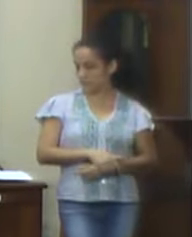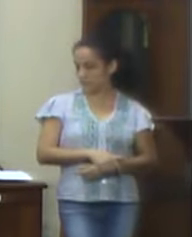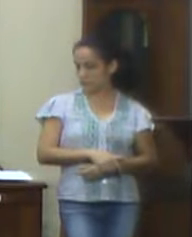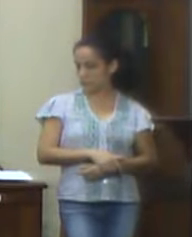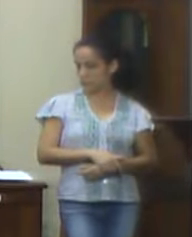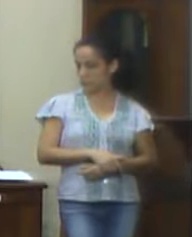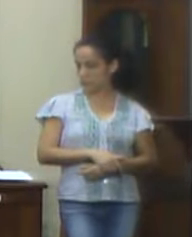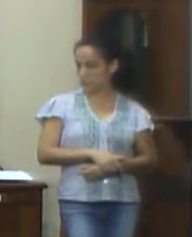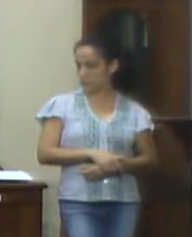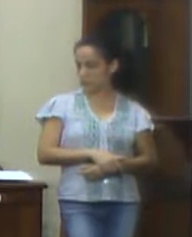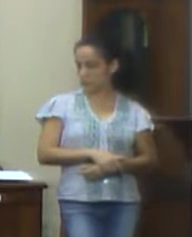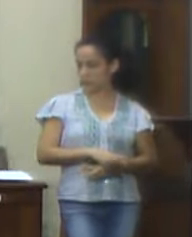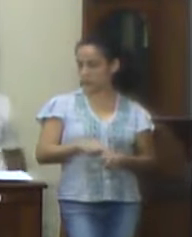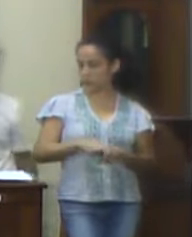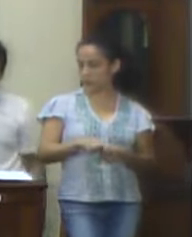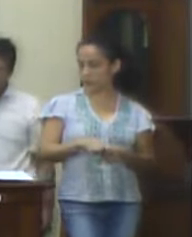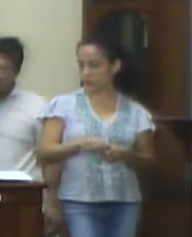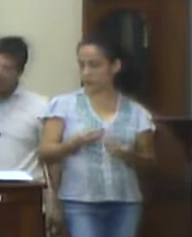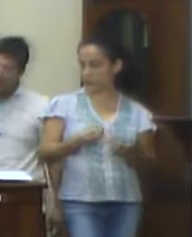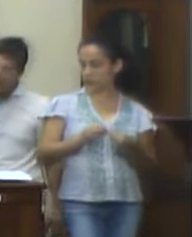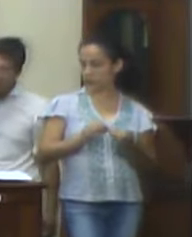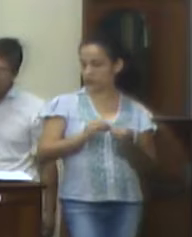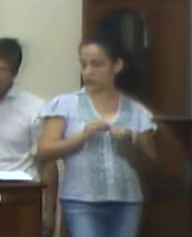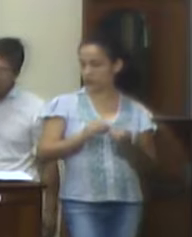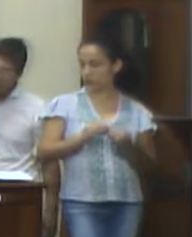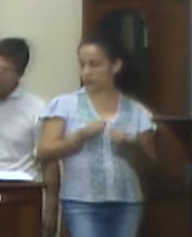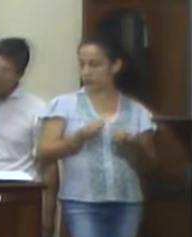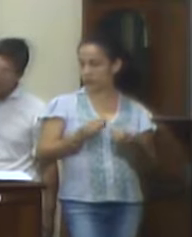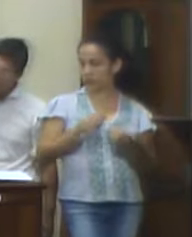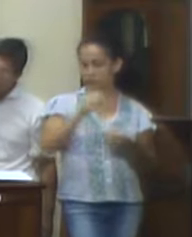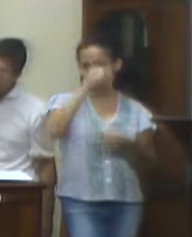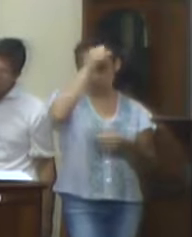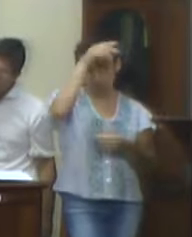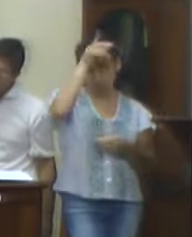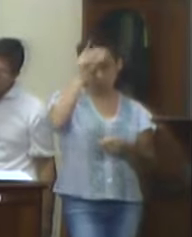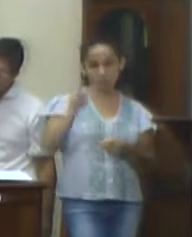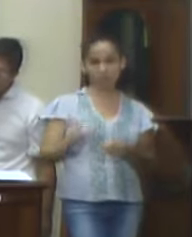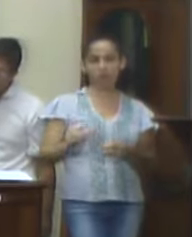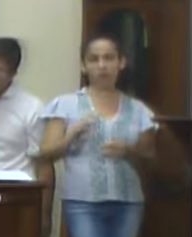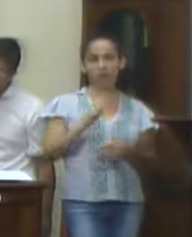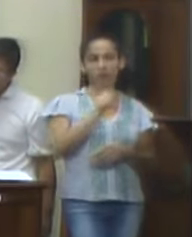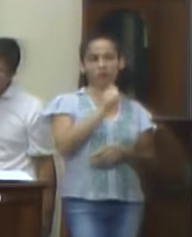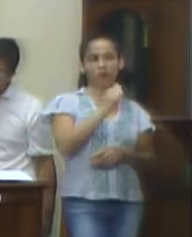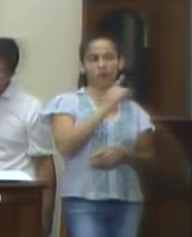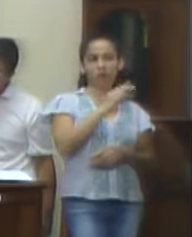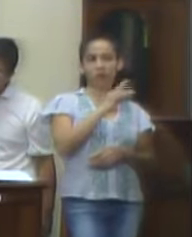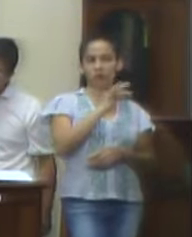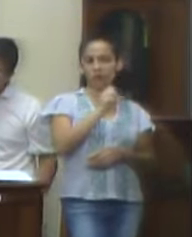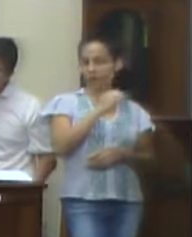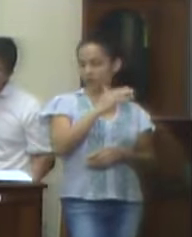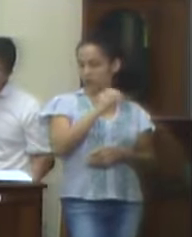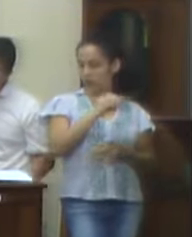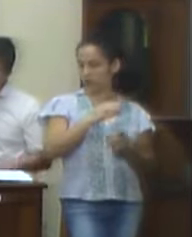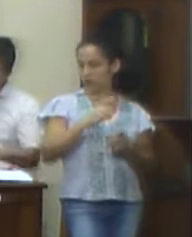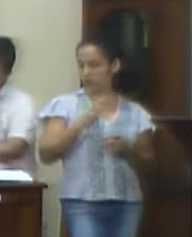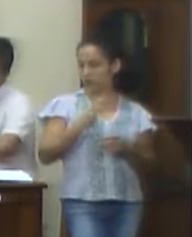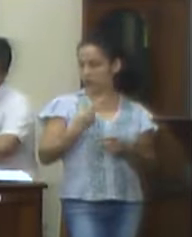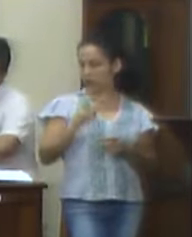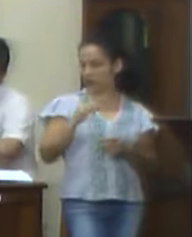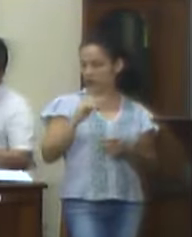e aditivada de forma adequada pelo Poder Executivo na dotação adequada a esta forma de despesa.